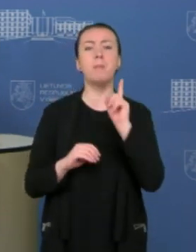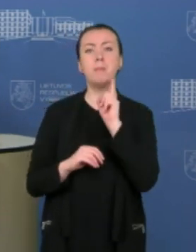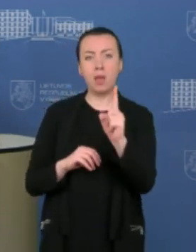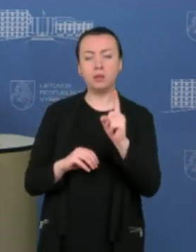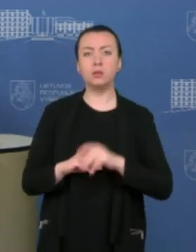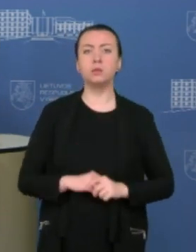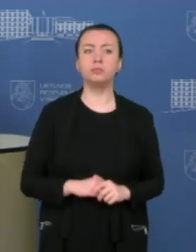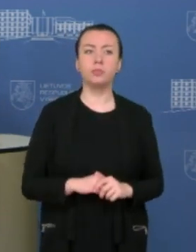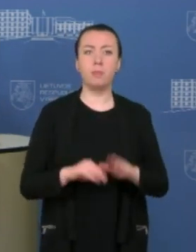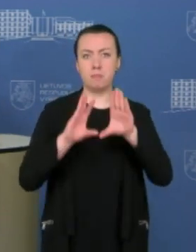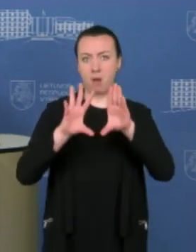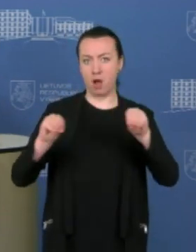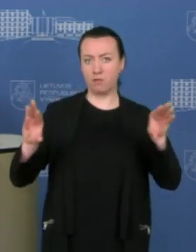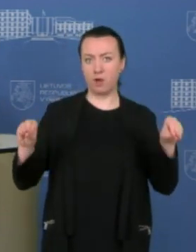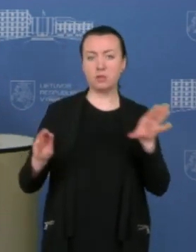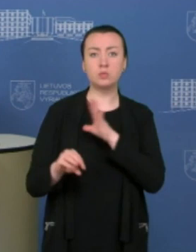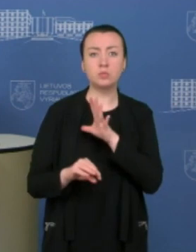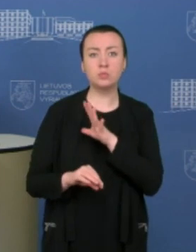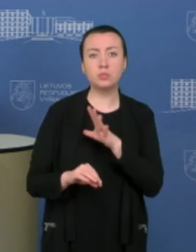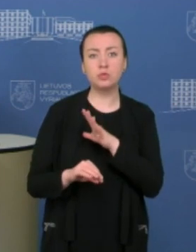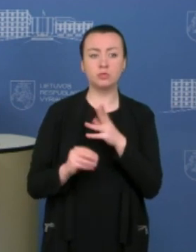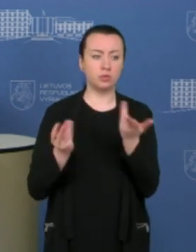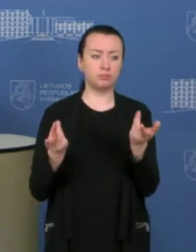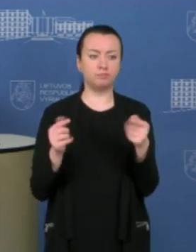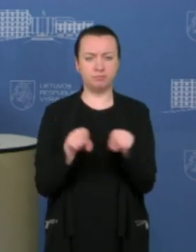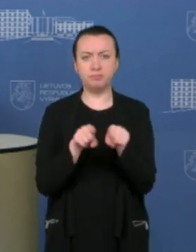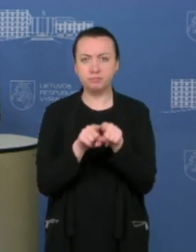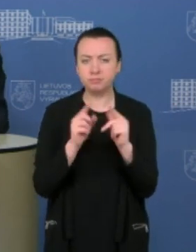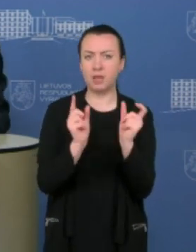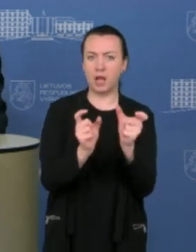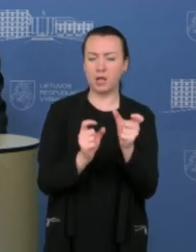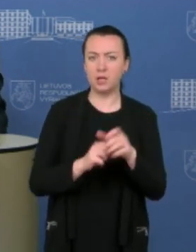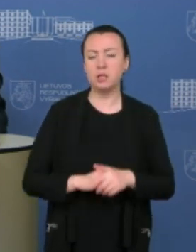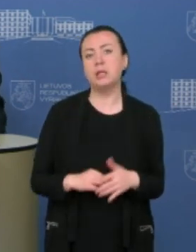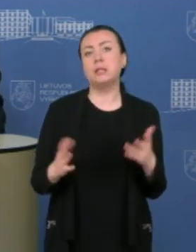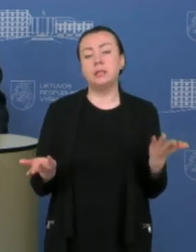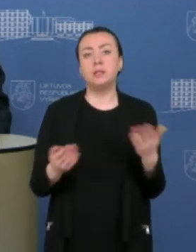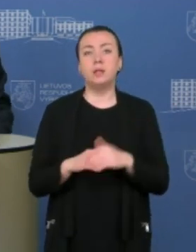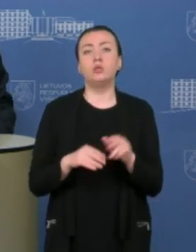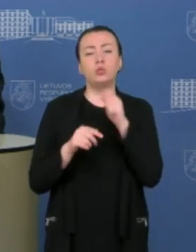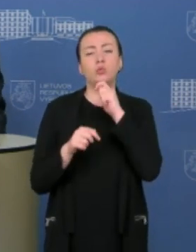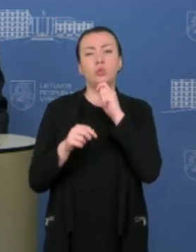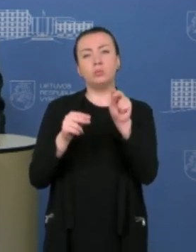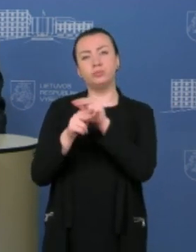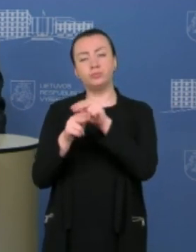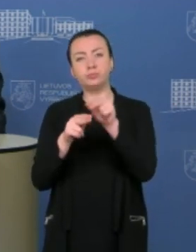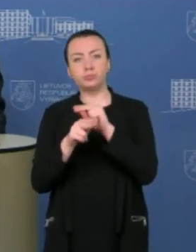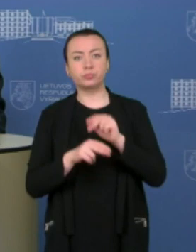buvo ir pavasario karantino metu. Taip, kad tiesiog pakoreguojam.